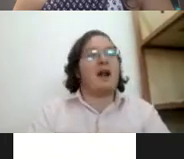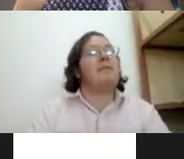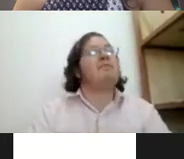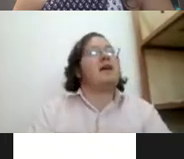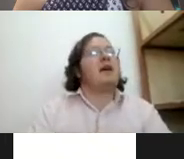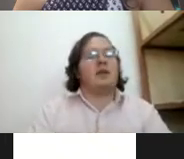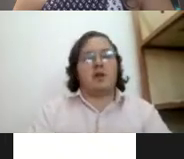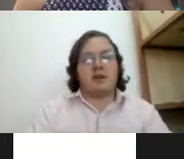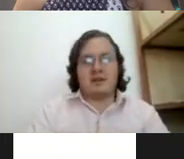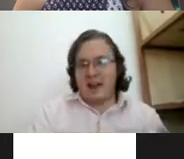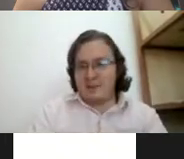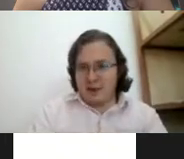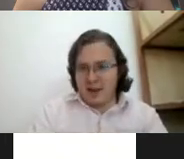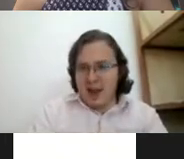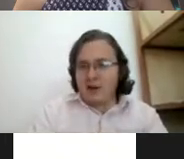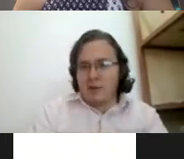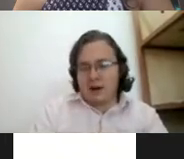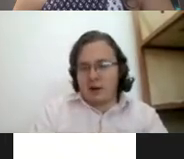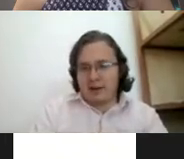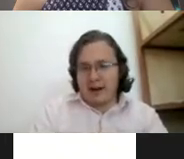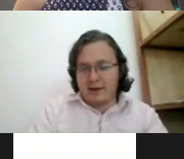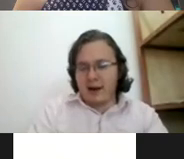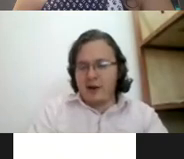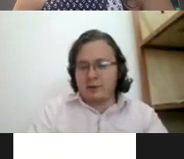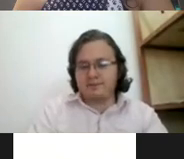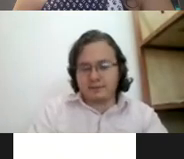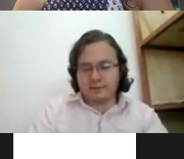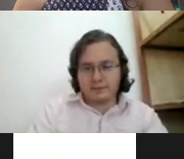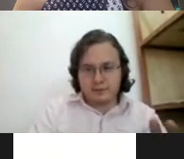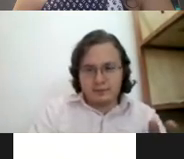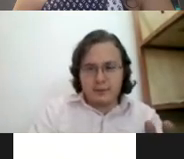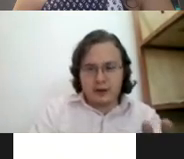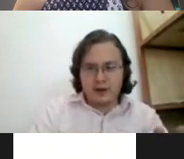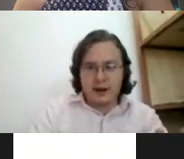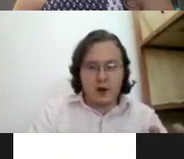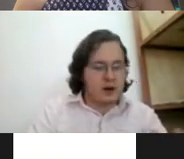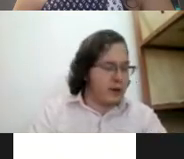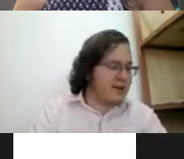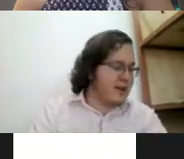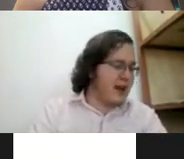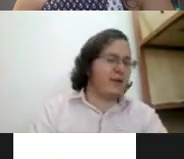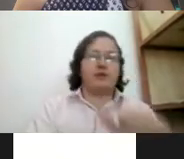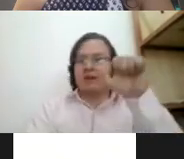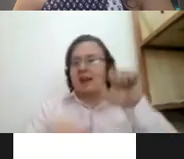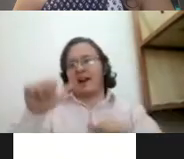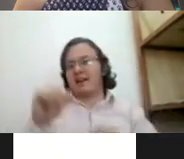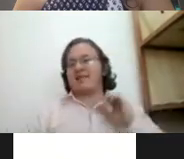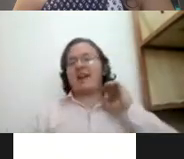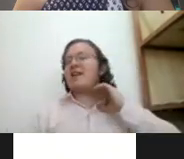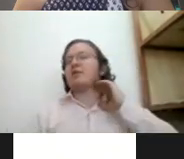etcétera entonces ya después de ahí nos vamos a lo que es el abecedario entonces aquí les voy a enseñando si ustedes quieren hacer las señas con